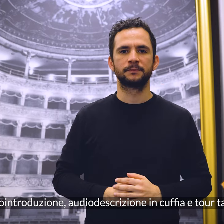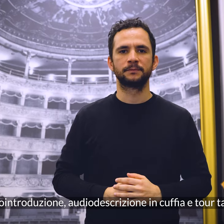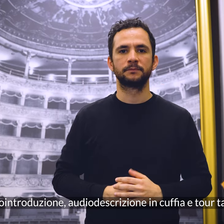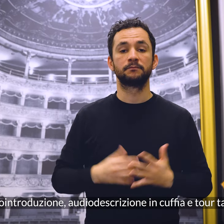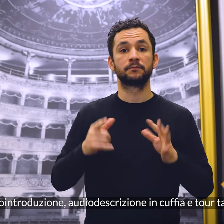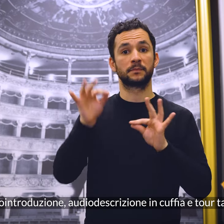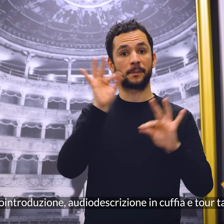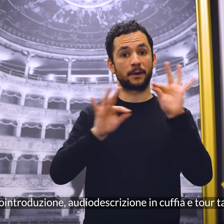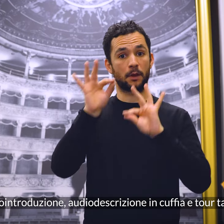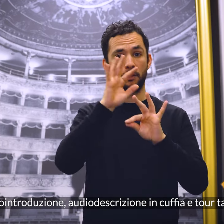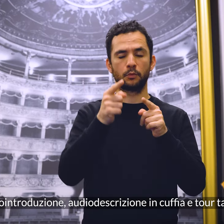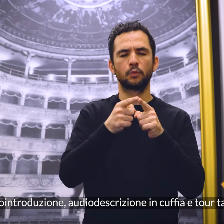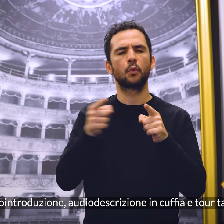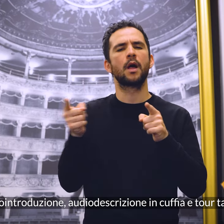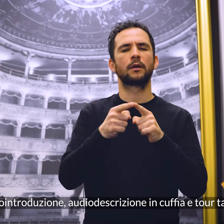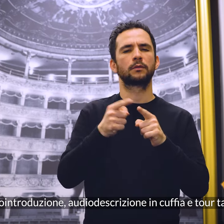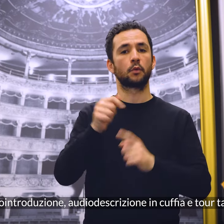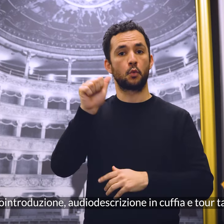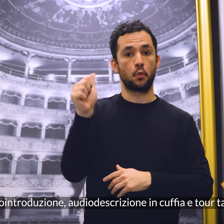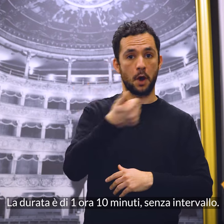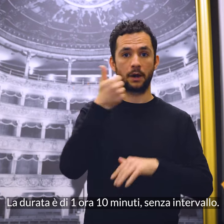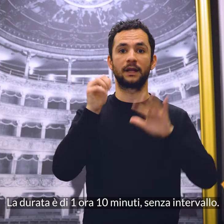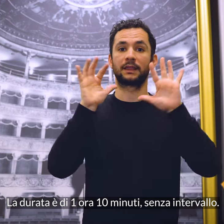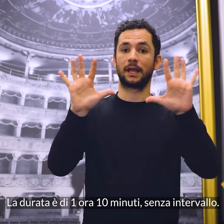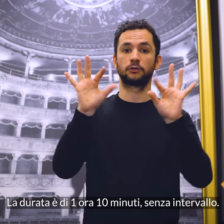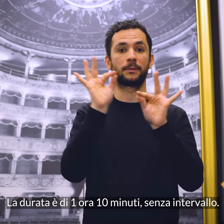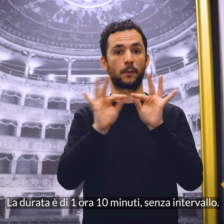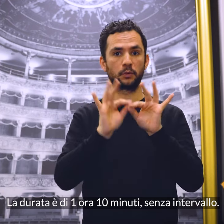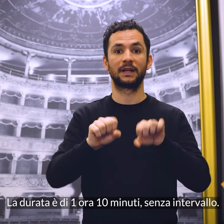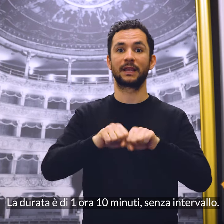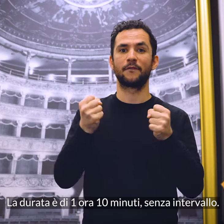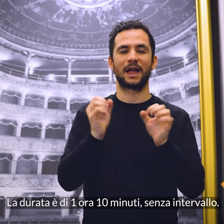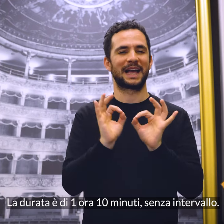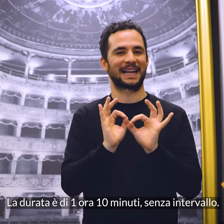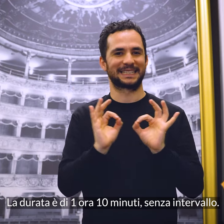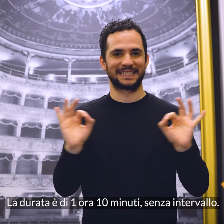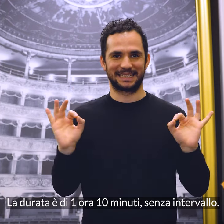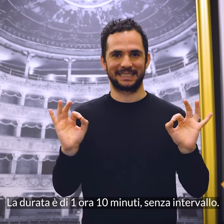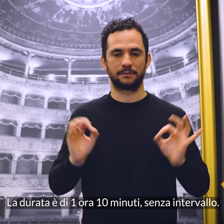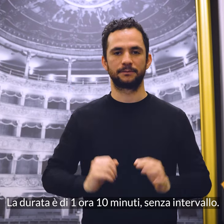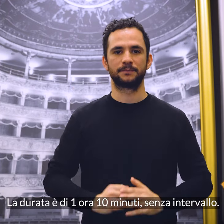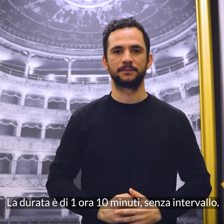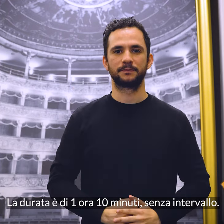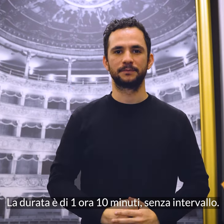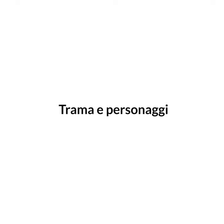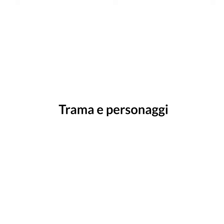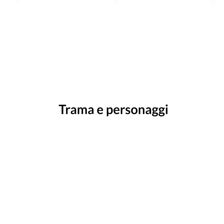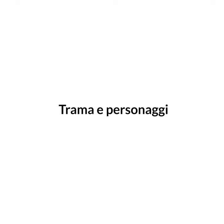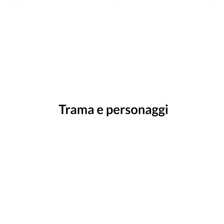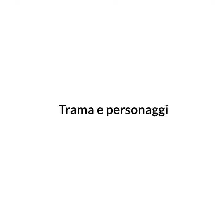audiodescrizione in cuffia e tour tattile. La durata è di un'ora e dieci minuti senza intervallo. Trama